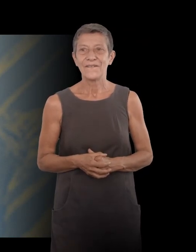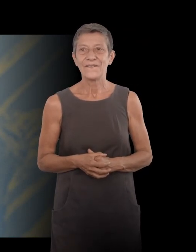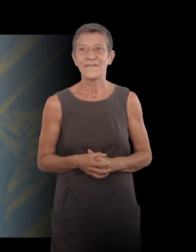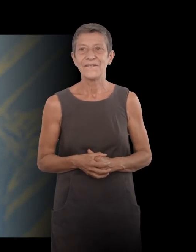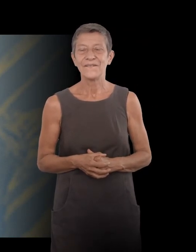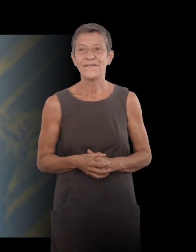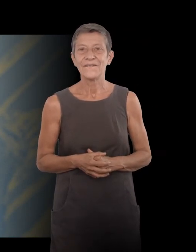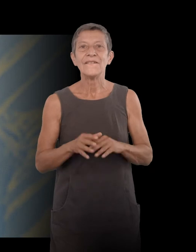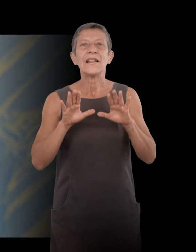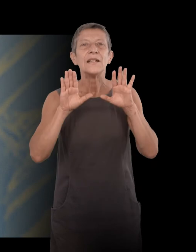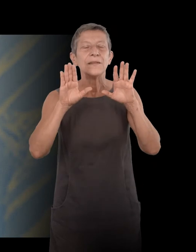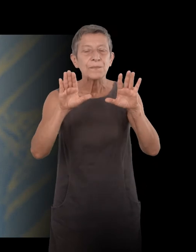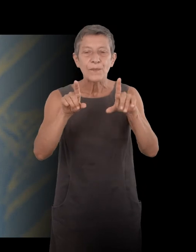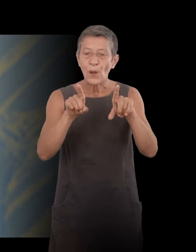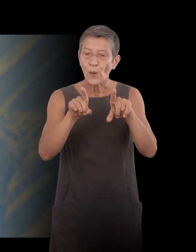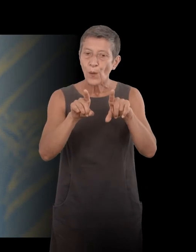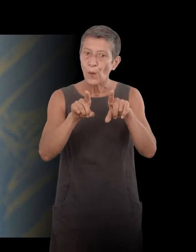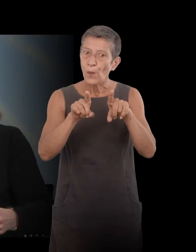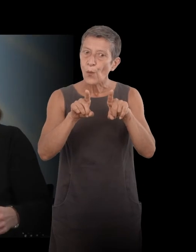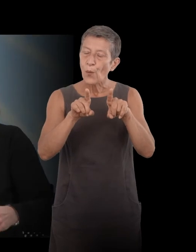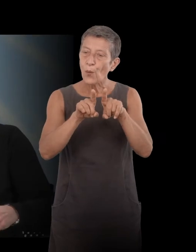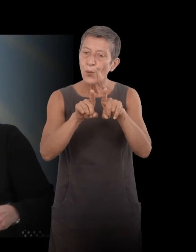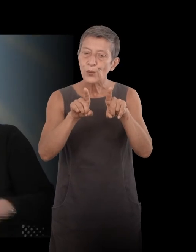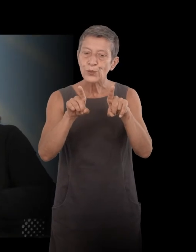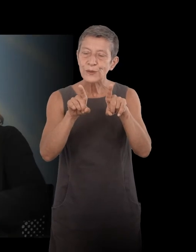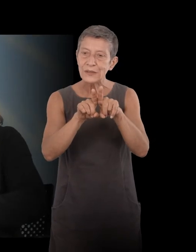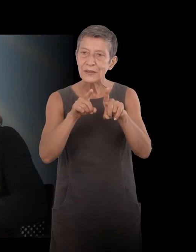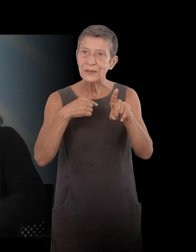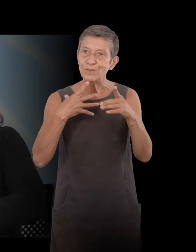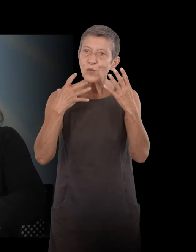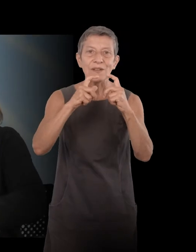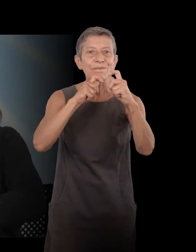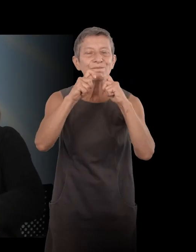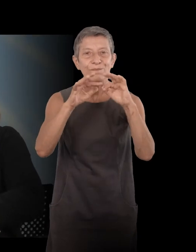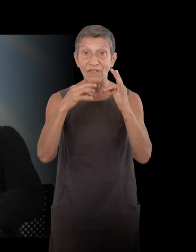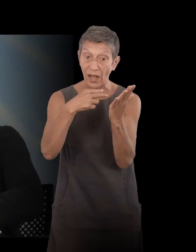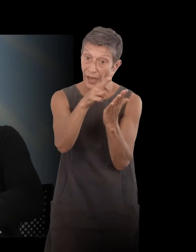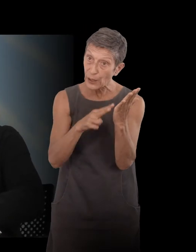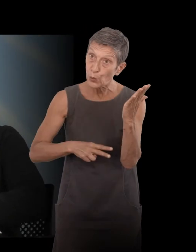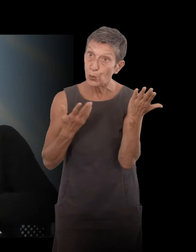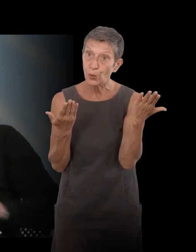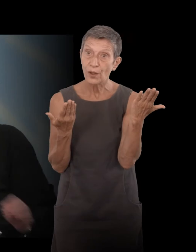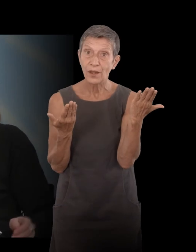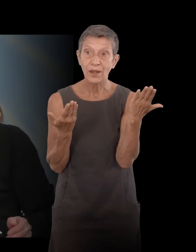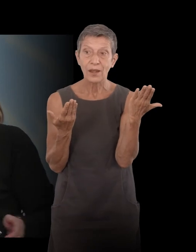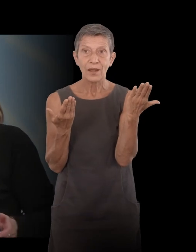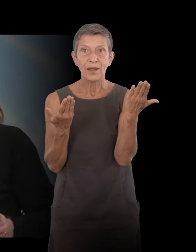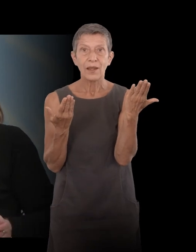Et je voulais parler aussi de la lecture, parce que, finalement, vous êtes mis